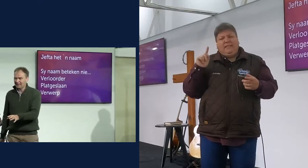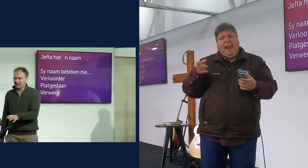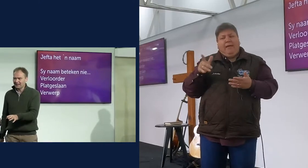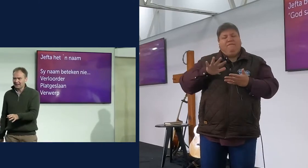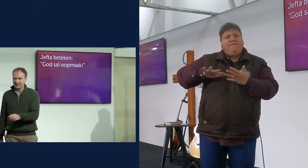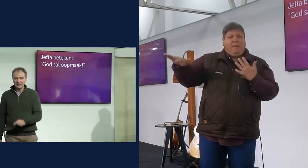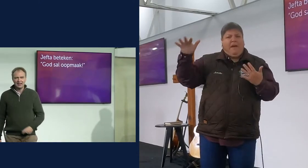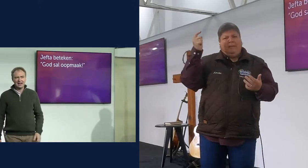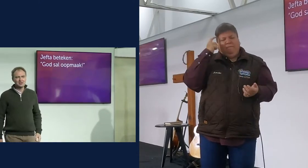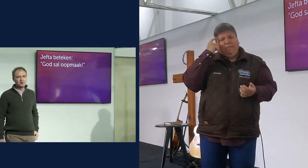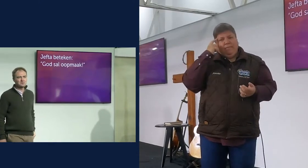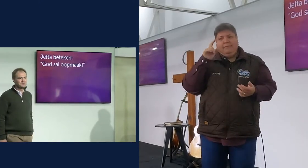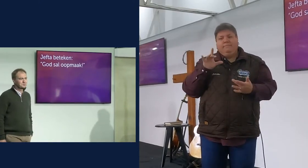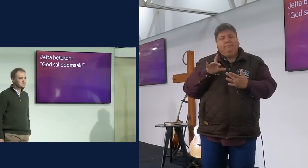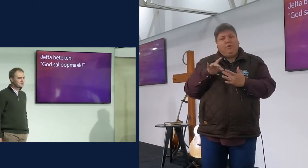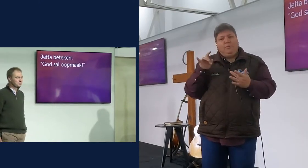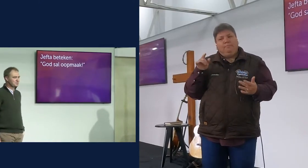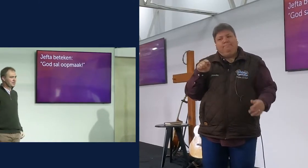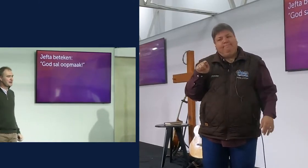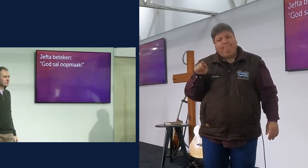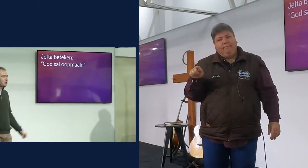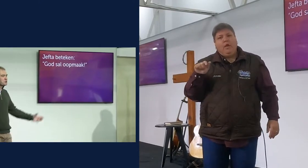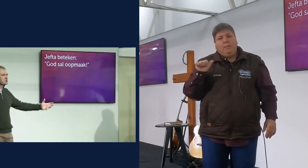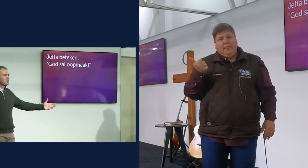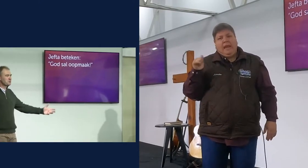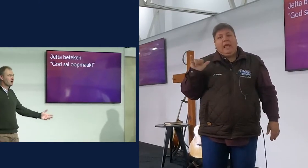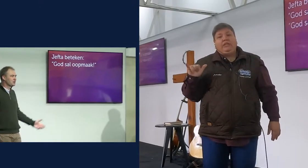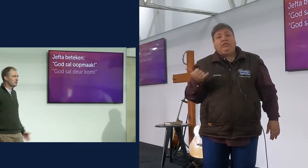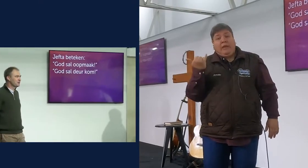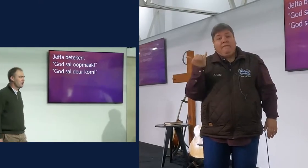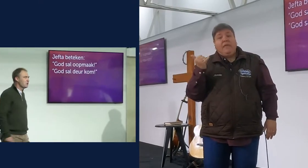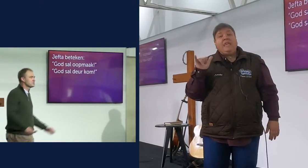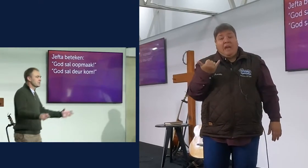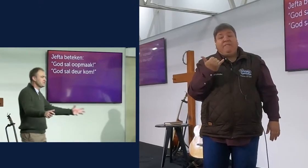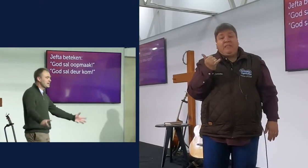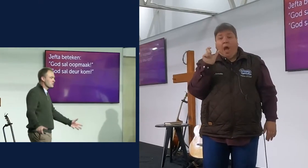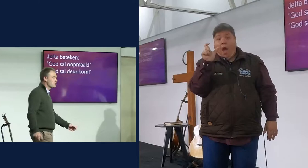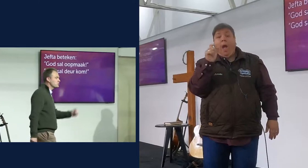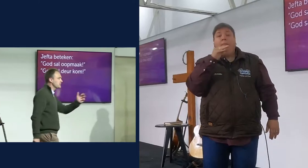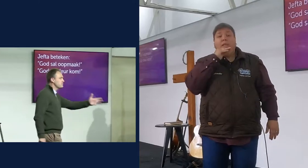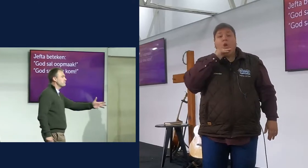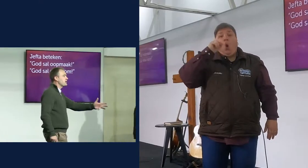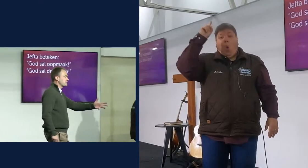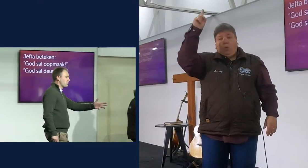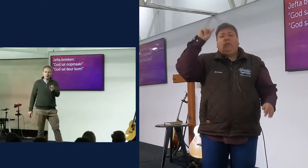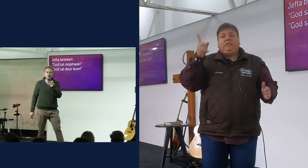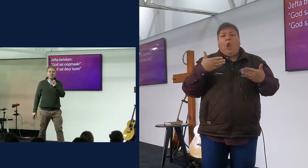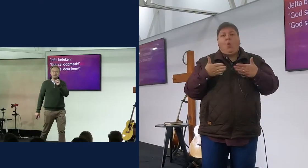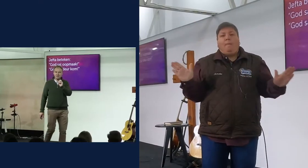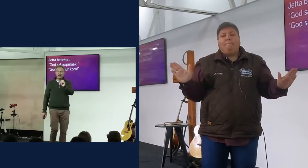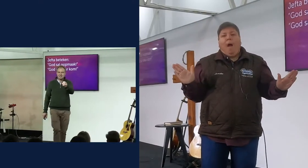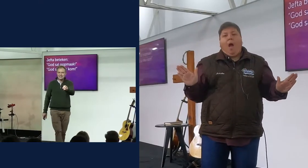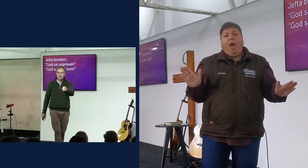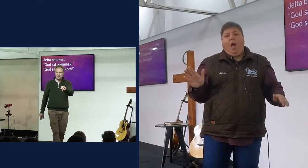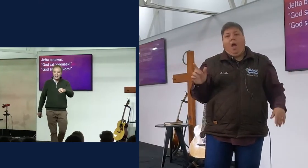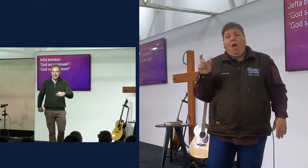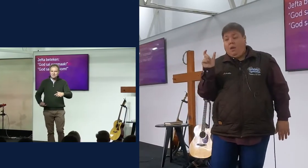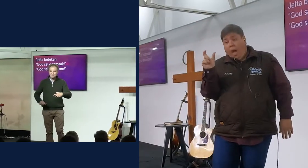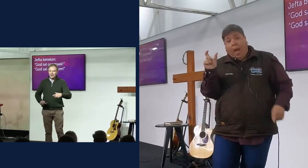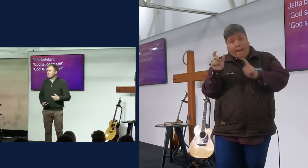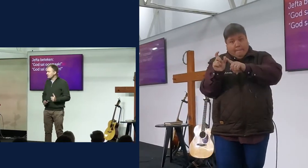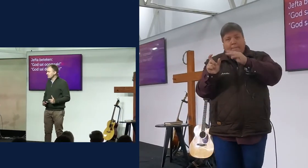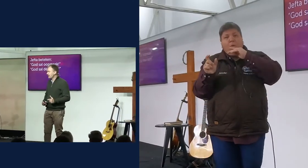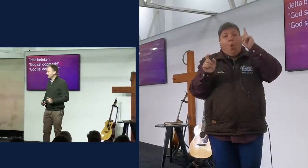nie, hy noem hom, jeftig, God sal oopmaak, God sal op deerkom, God gaan een pad maak, God gaan vir jou deerkom,